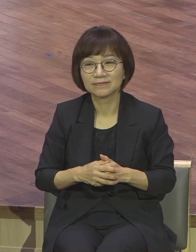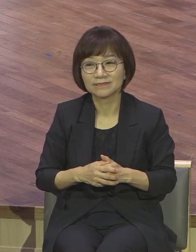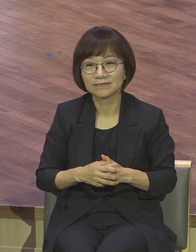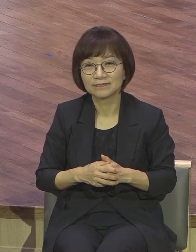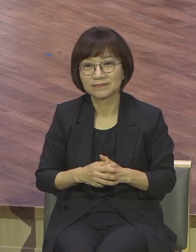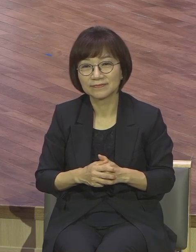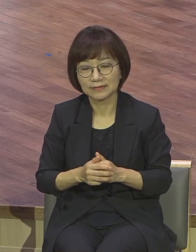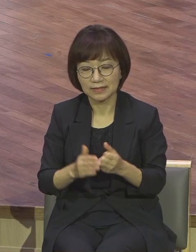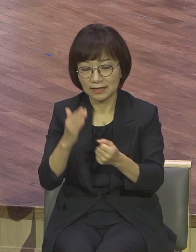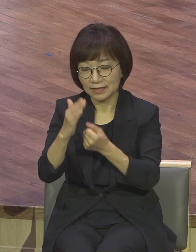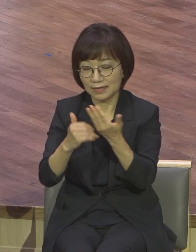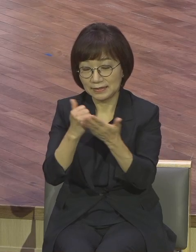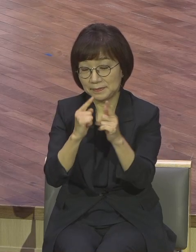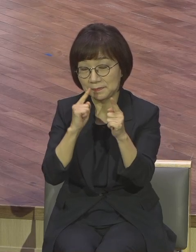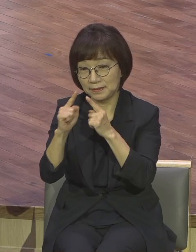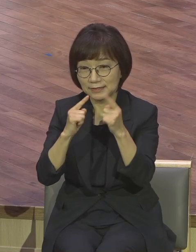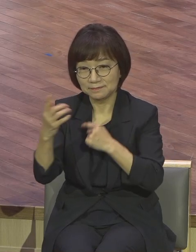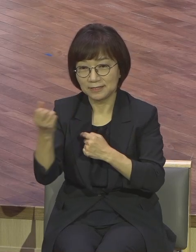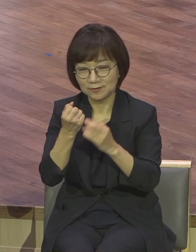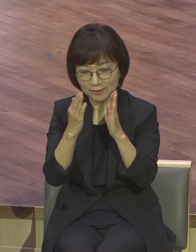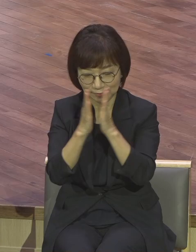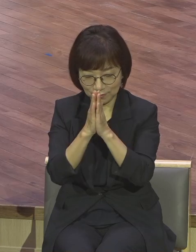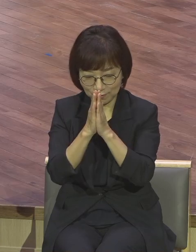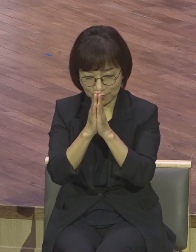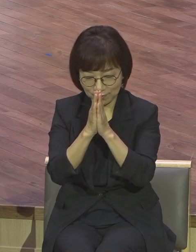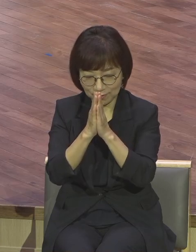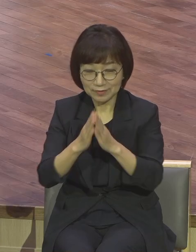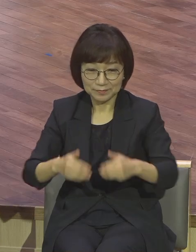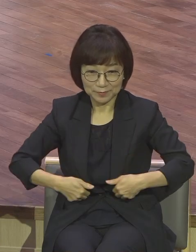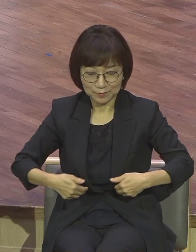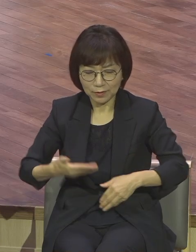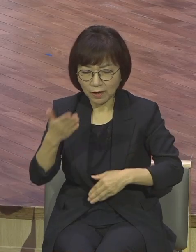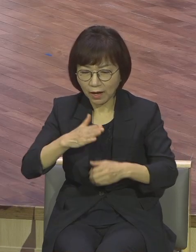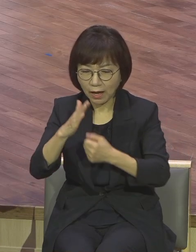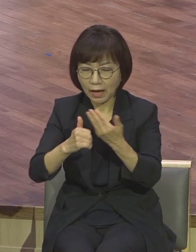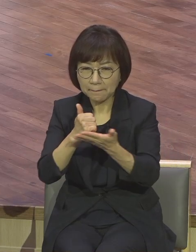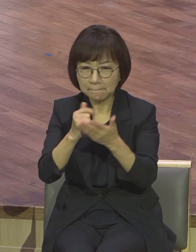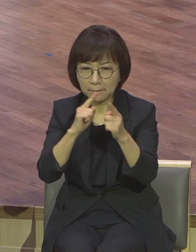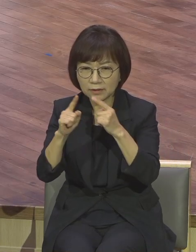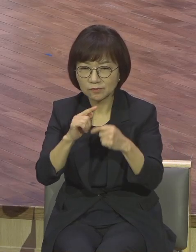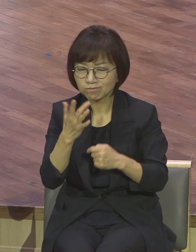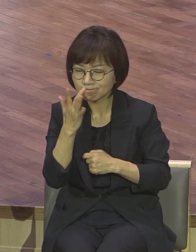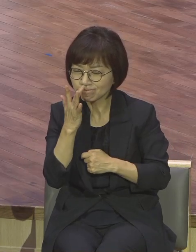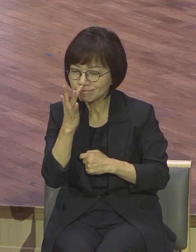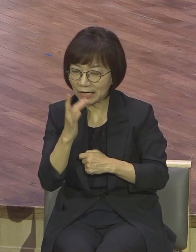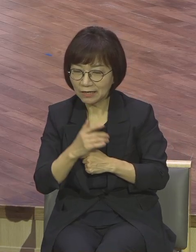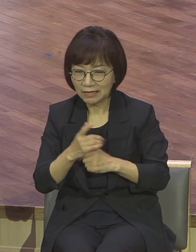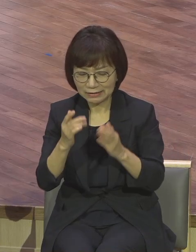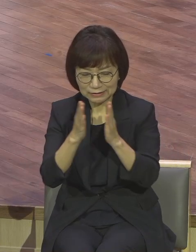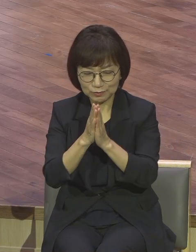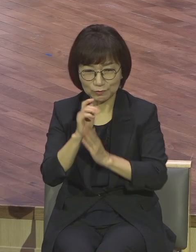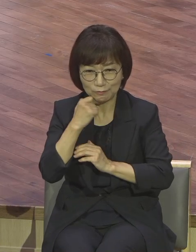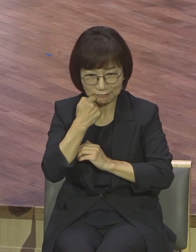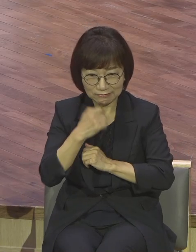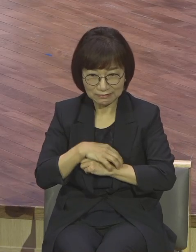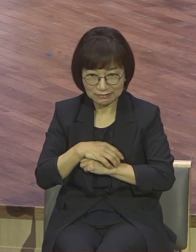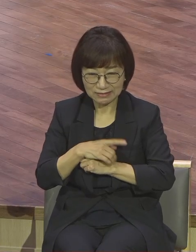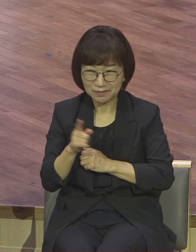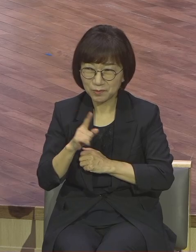기도해야 되는데 말씀이 없는데 기도하는 게 힘들잖아요 내 생각으로 꼬잡아내가지고 맨날 기끗한다는 게 먹고 마시는 거 그거